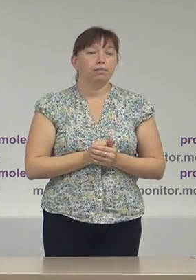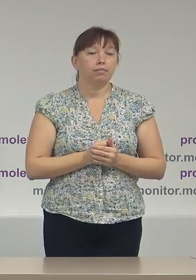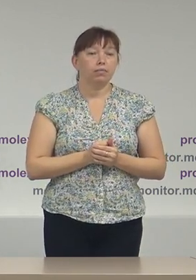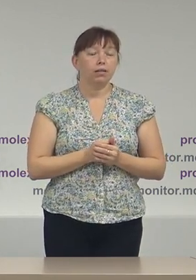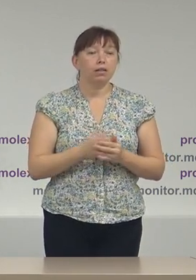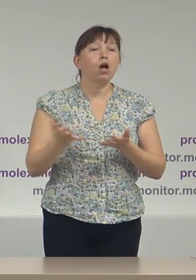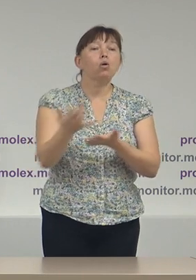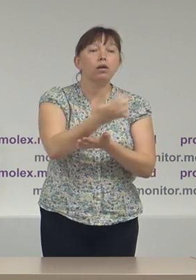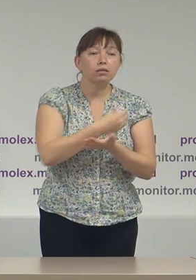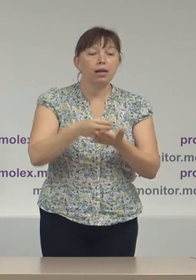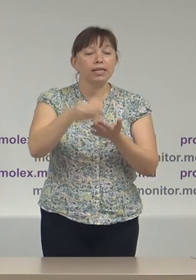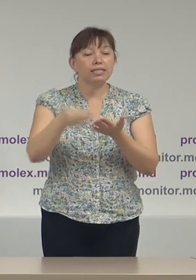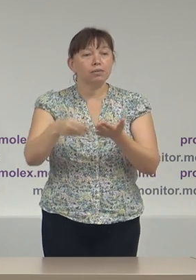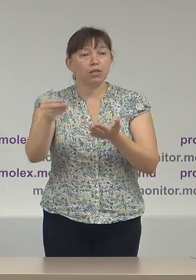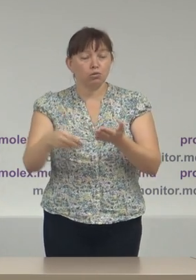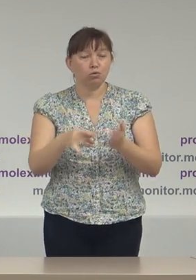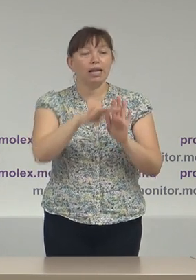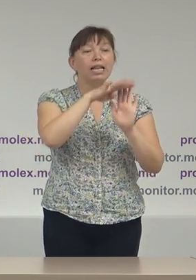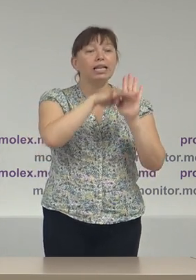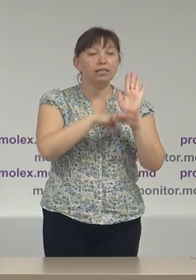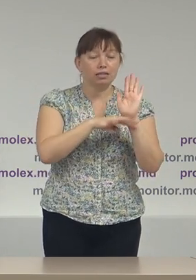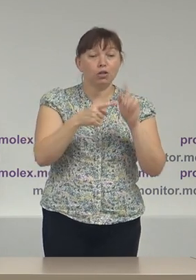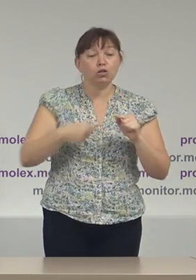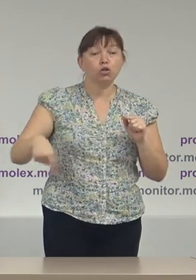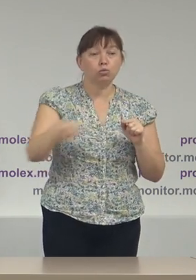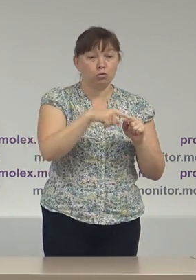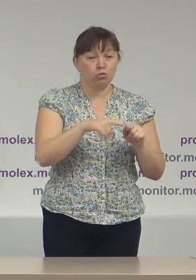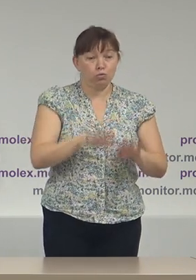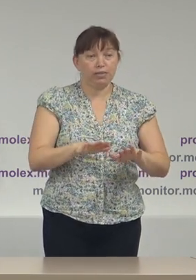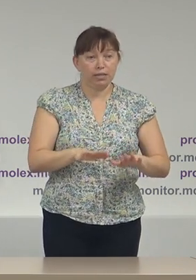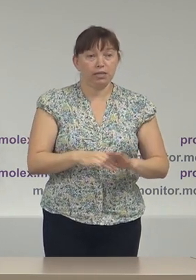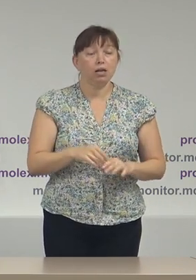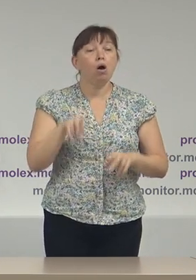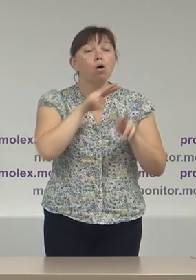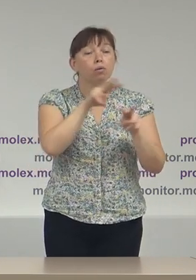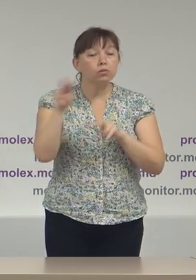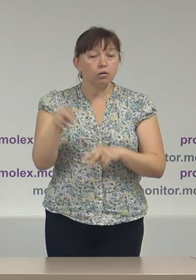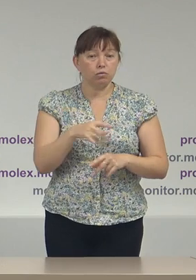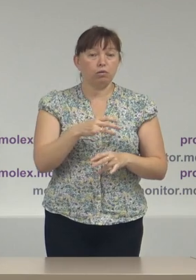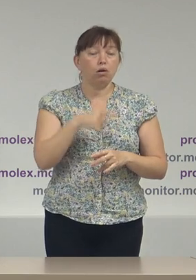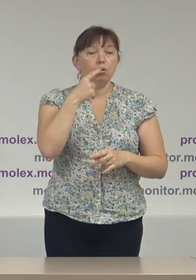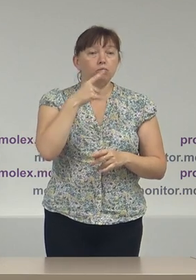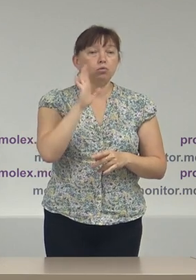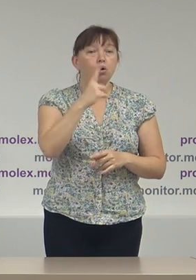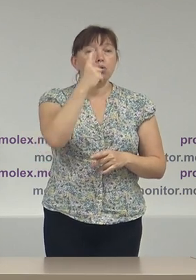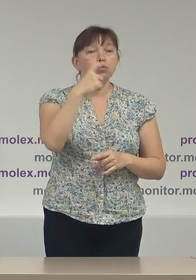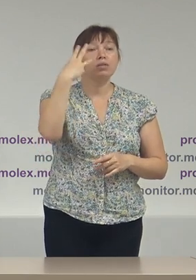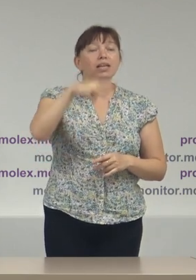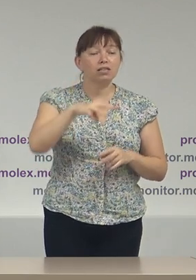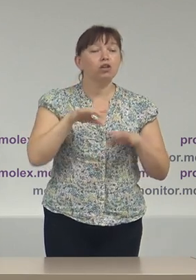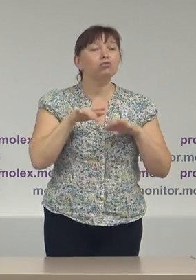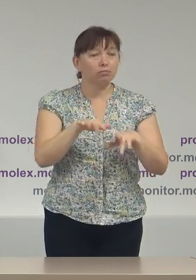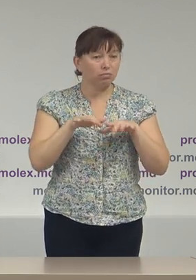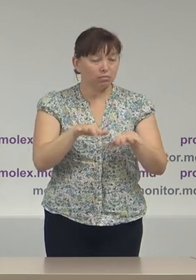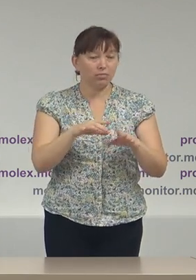colectarea semnaturilor în listele de subscripții, astfel observatorii au raportat doar 130 de activități